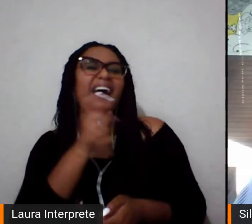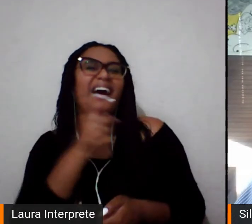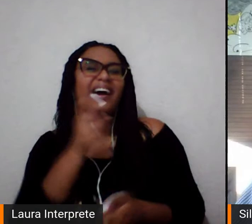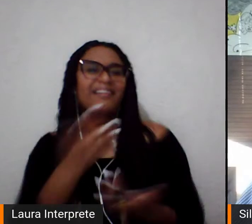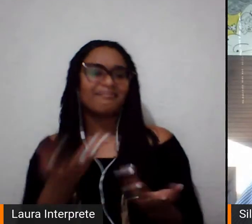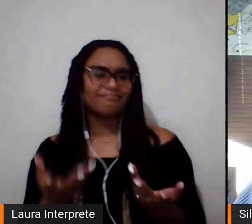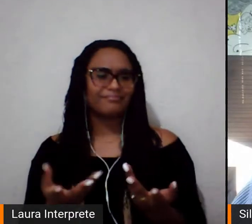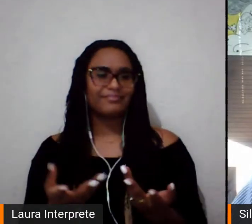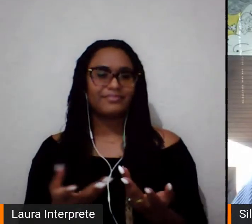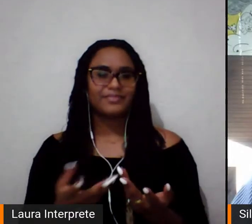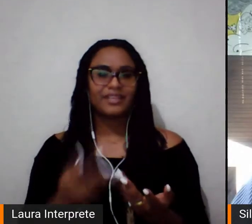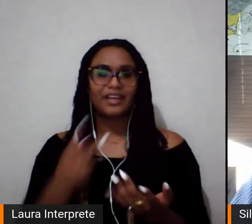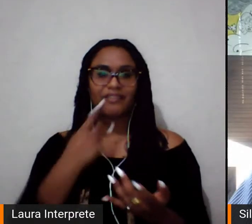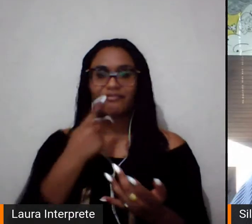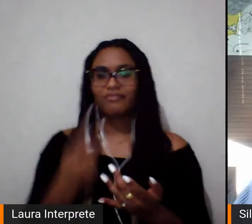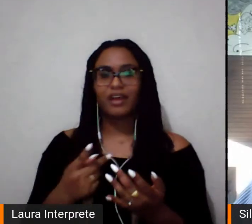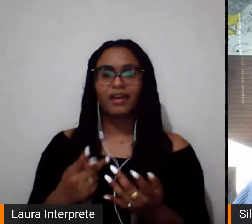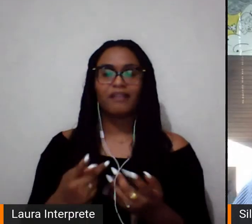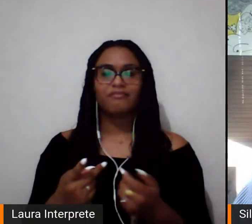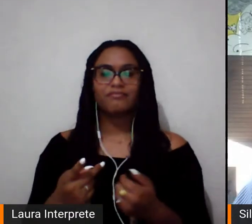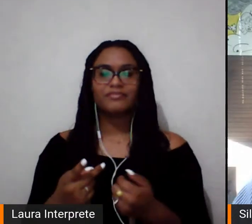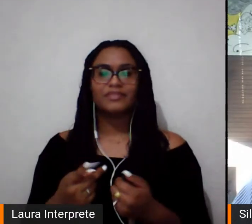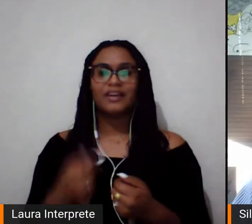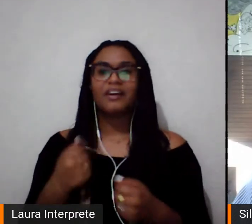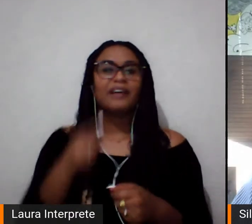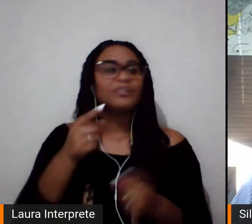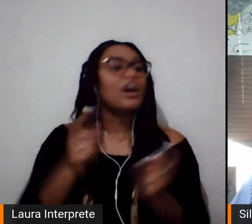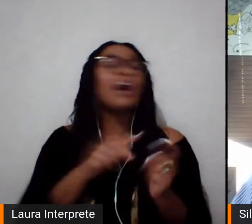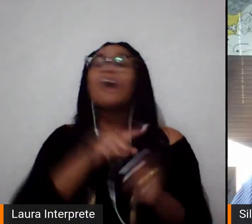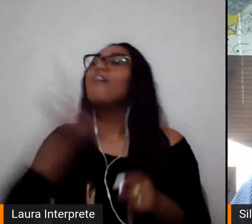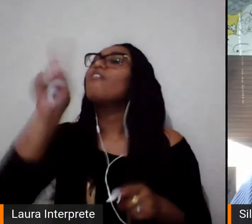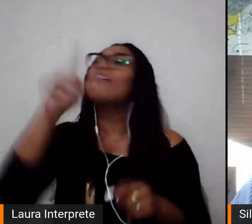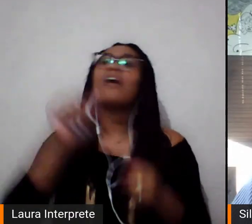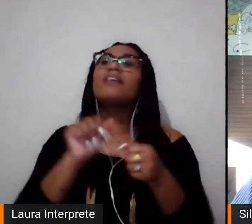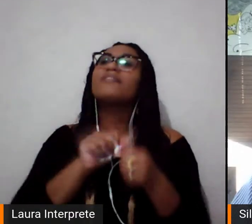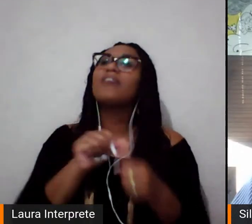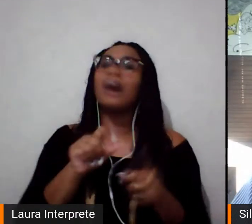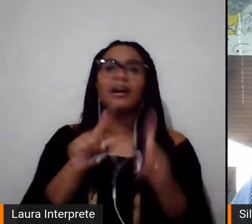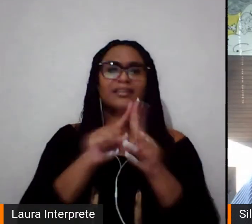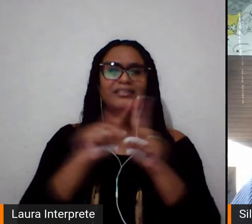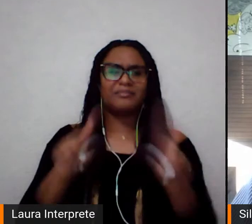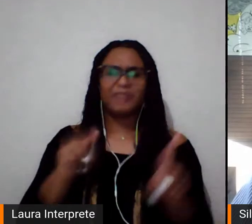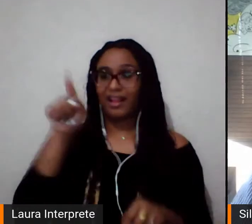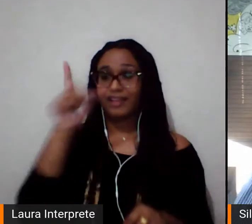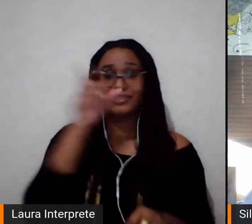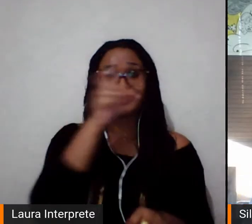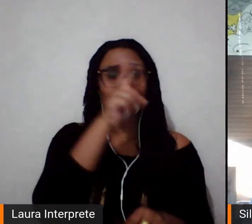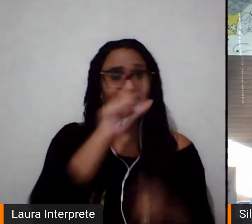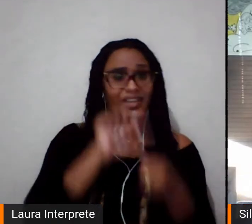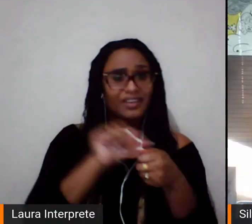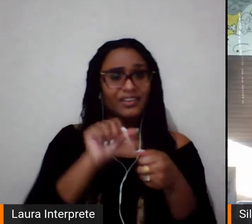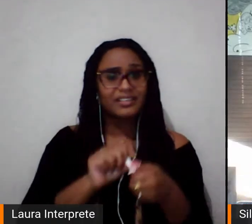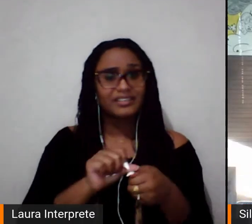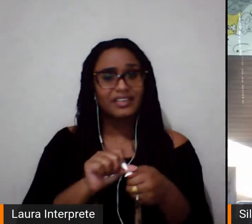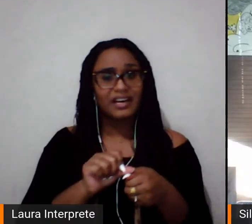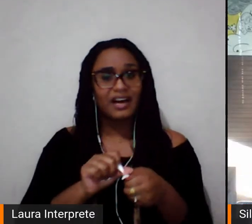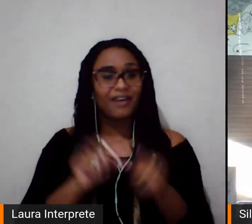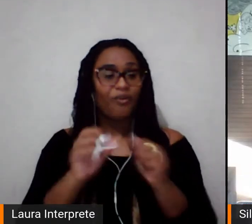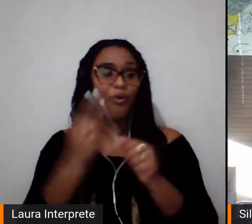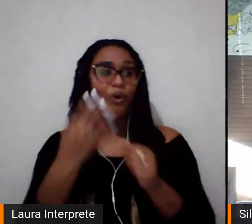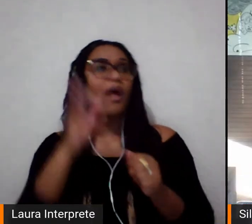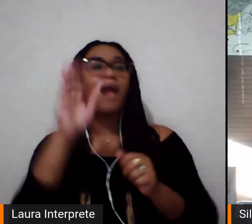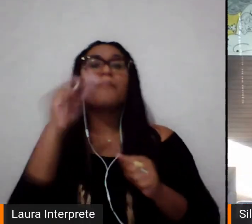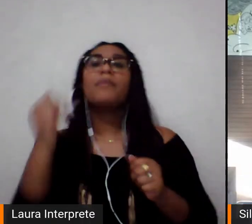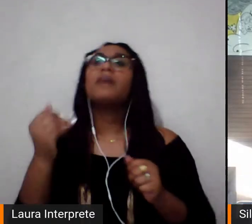mulheres, que lhe confere uma tarefa que seja muito impossível de realizar, que não desconsidera a sua opinião, a gente está diante de uma